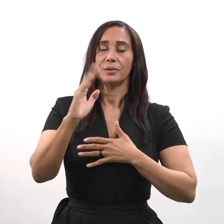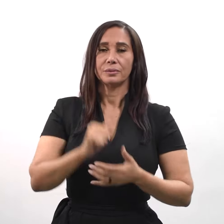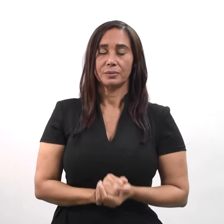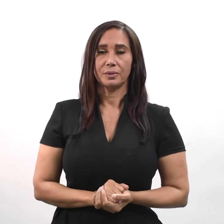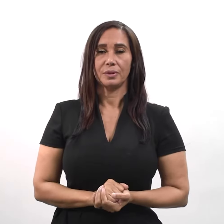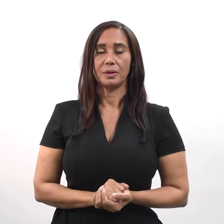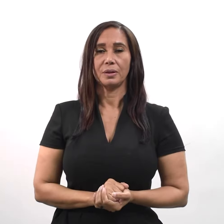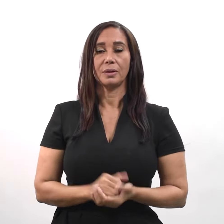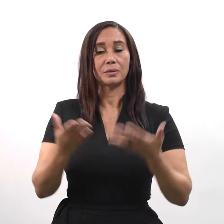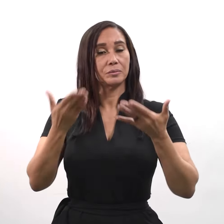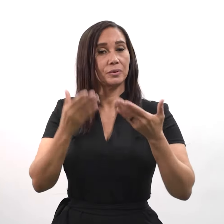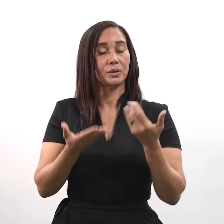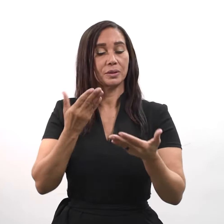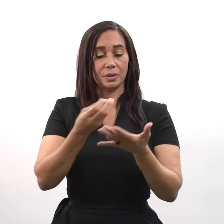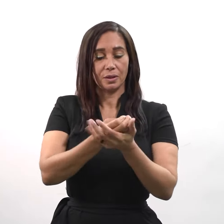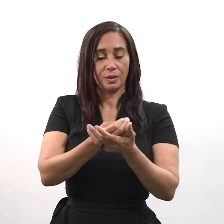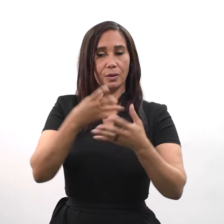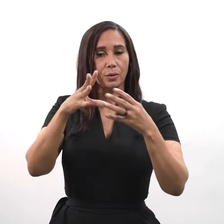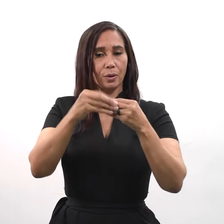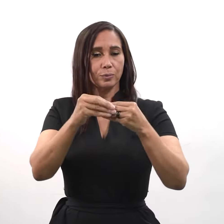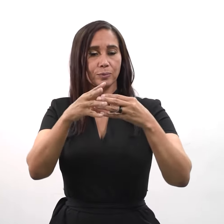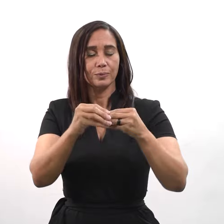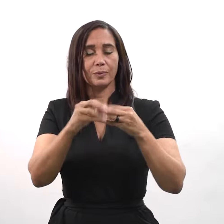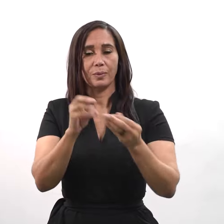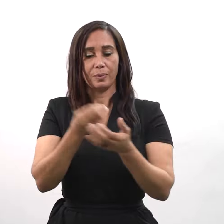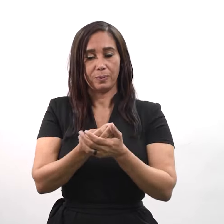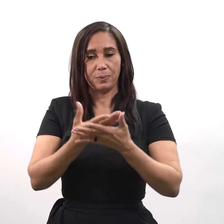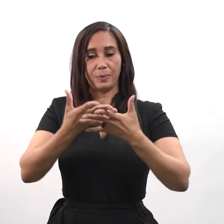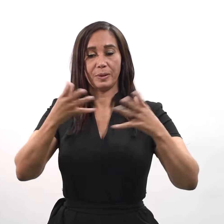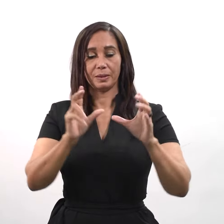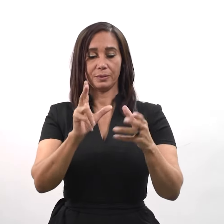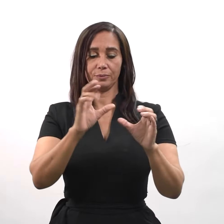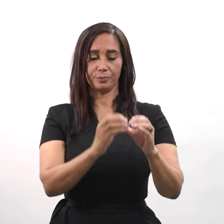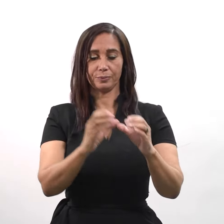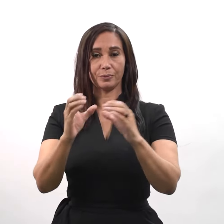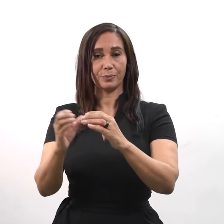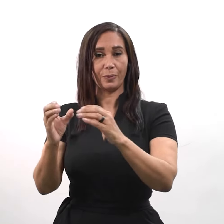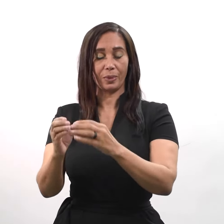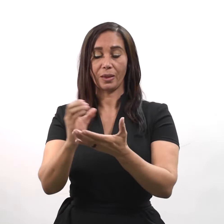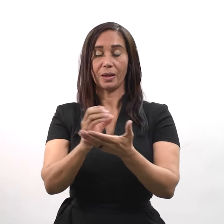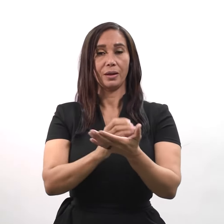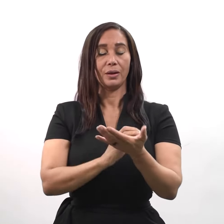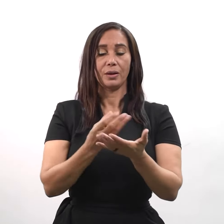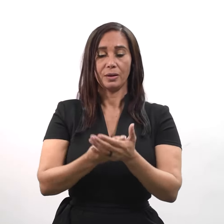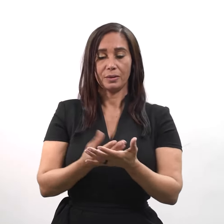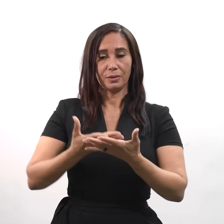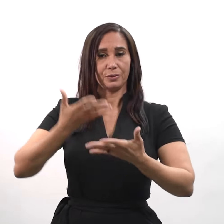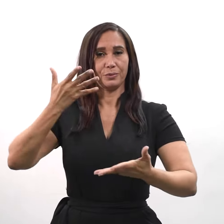Se parece a la levadura que una mujer toma y mete en tres medidas de harina Hasta que todo fermenta